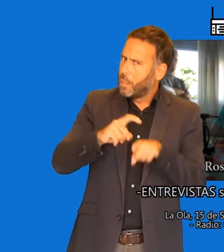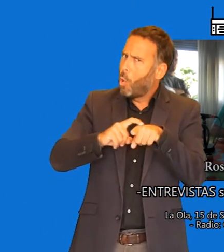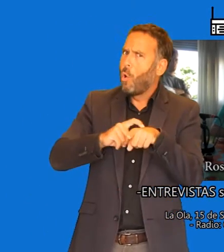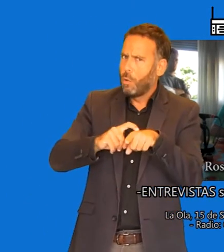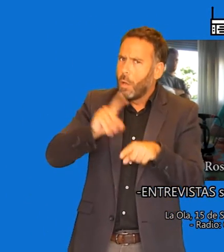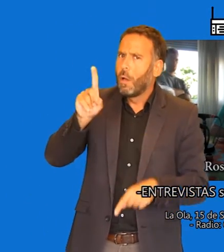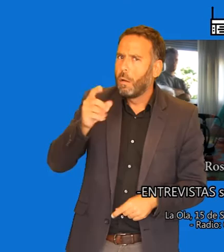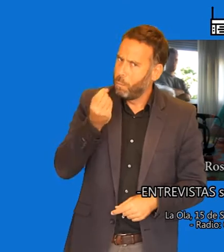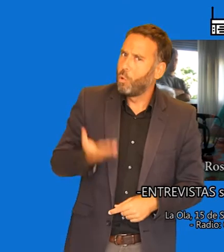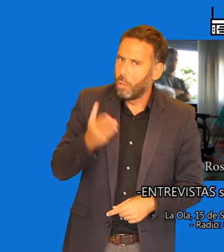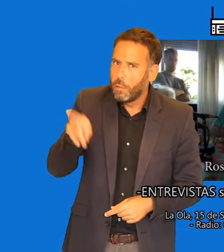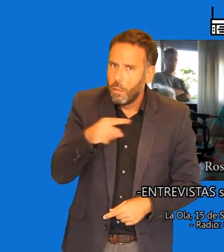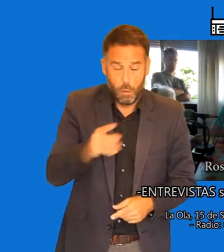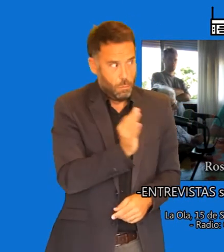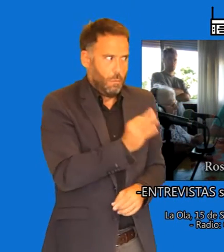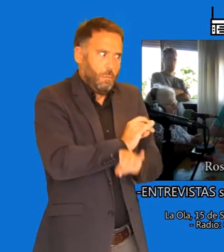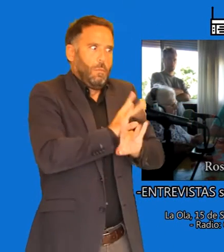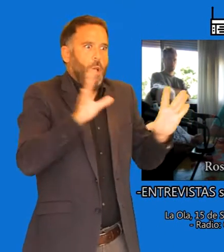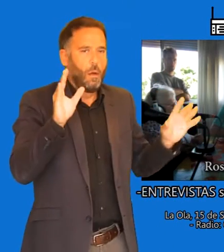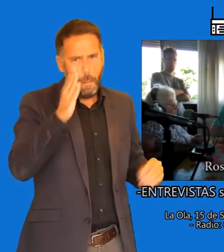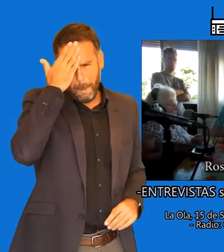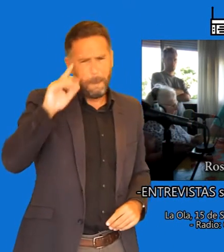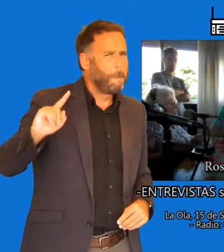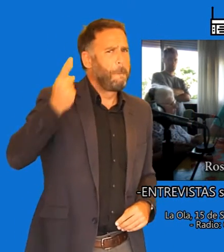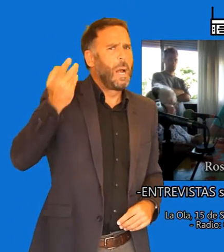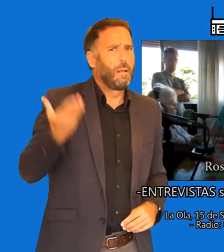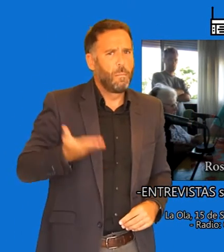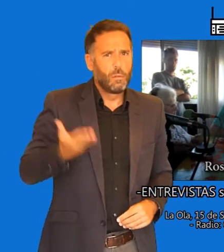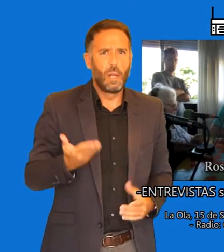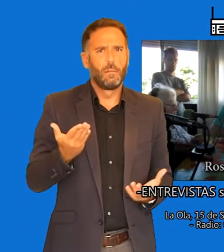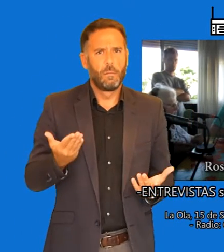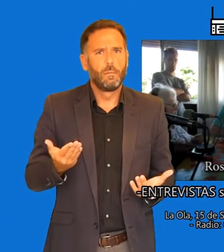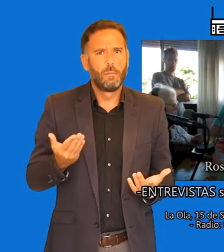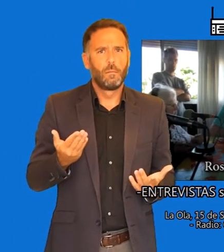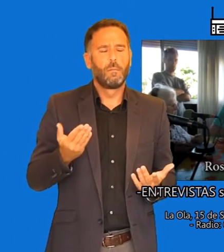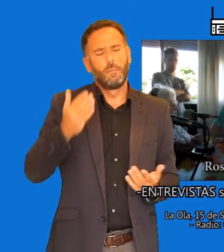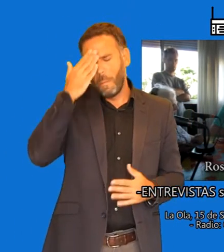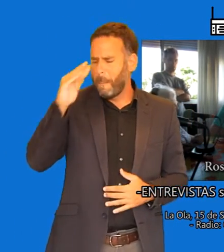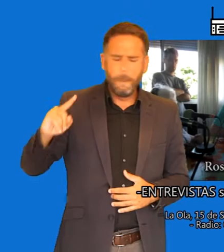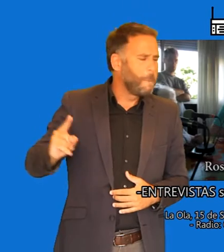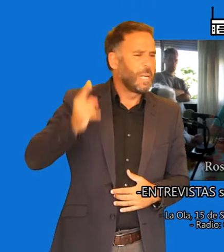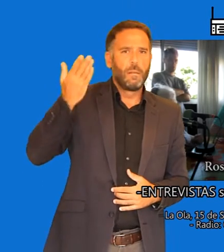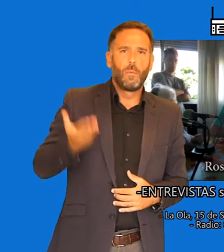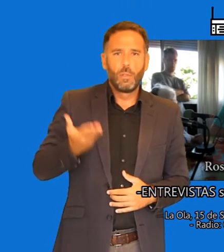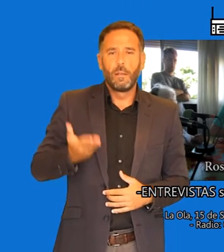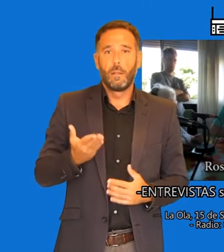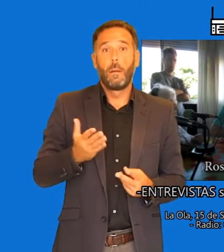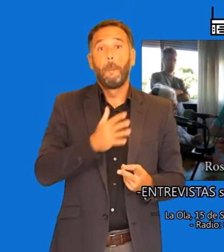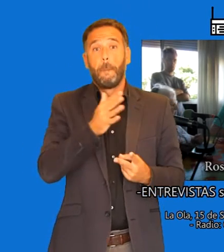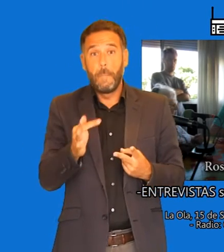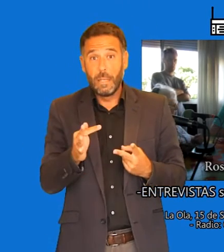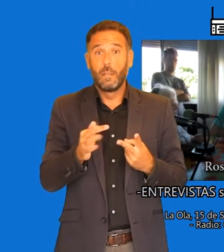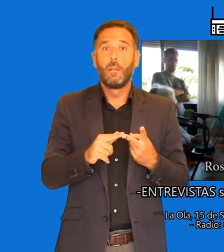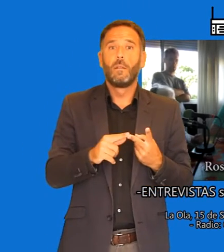Sí, sí, sí. Aquí lo más importante es la prevención, sobre todo eso, ¿vale? Y luego, después, un